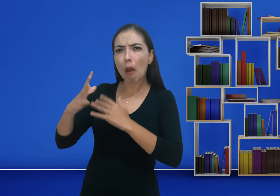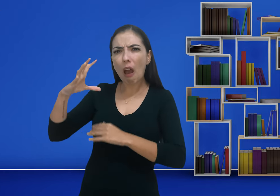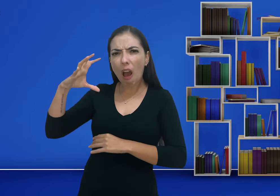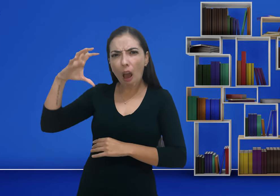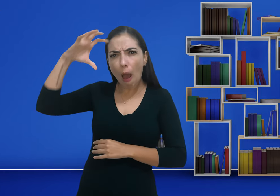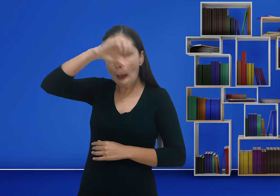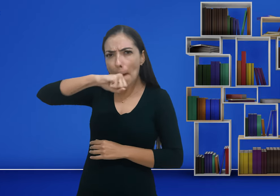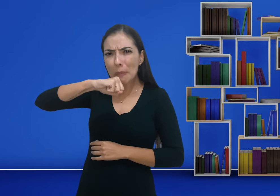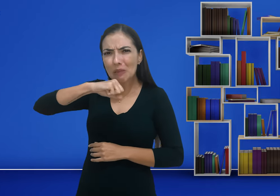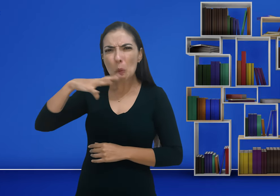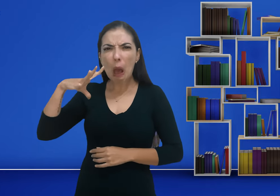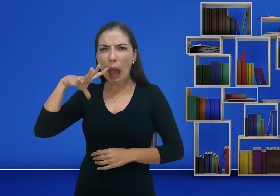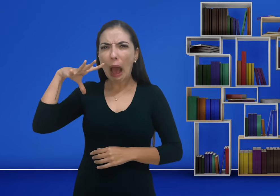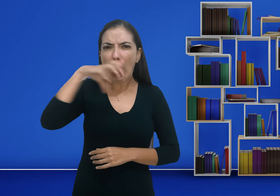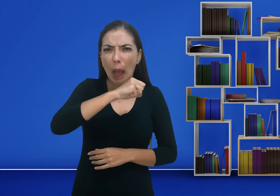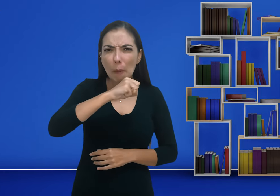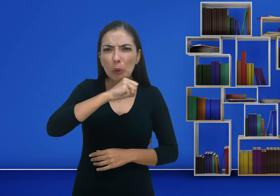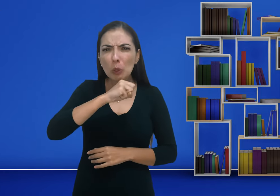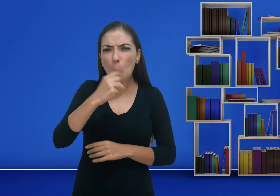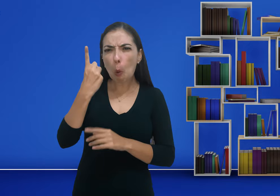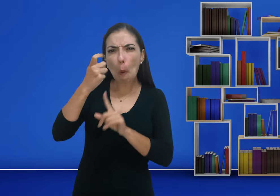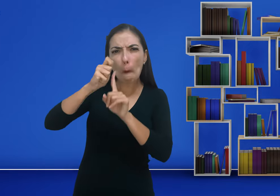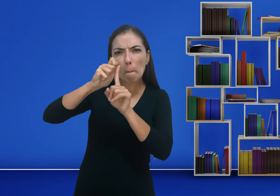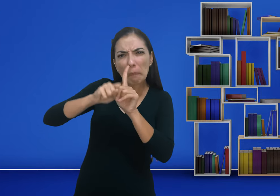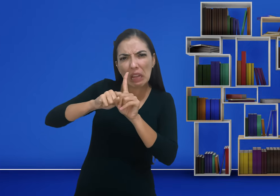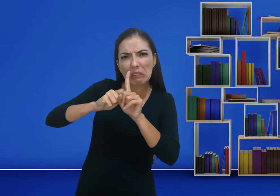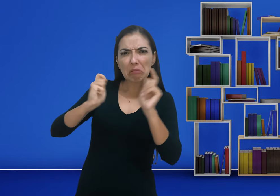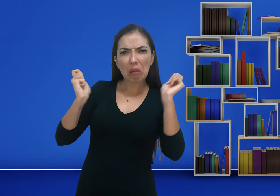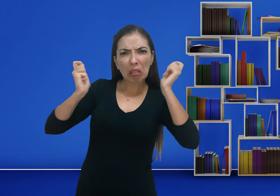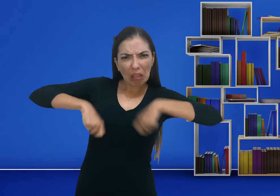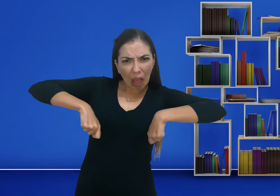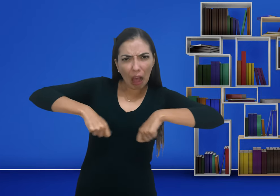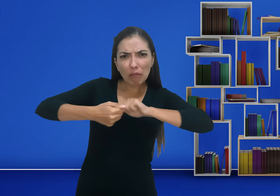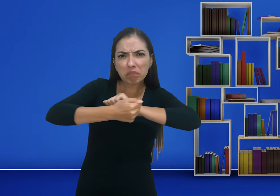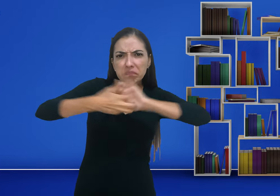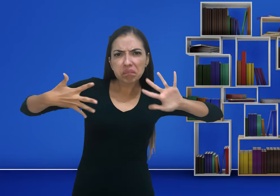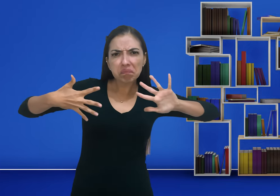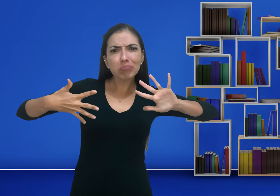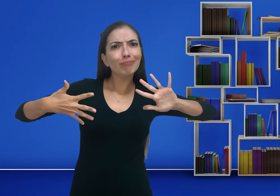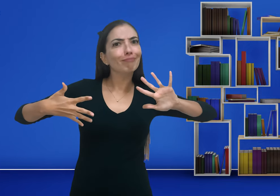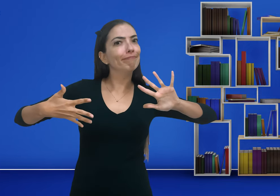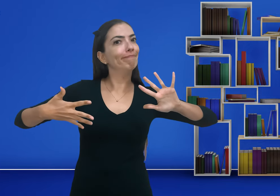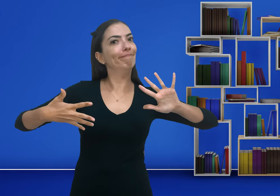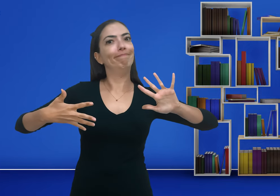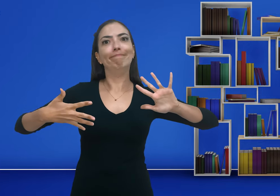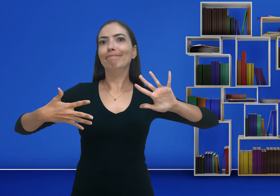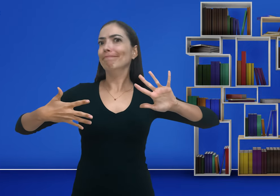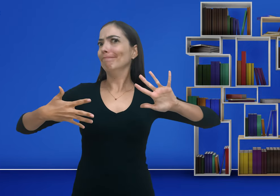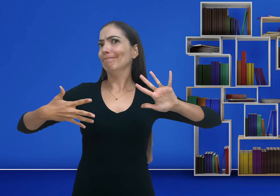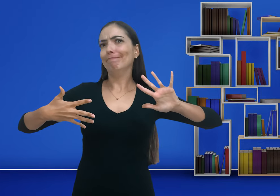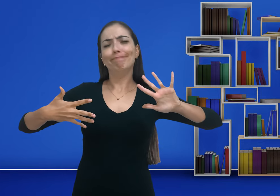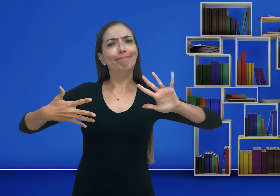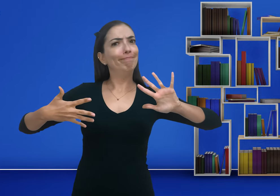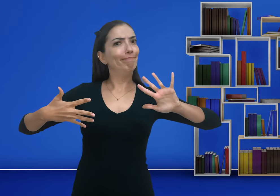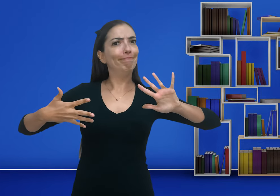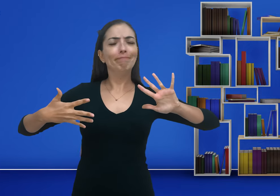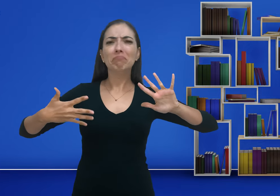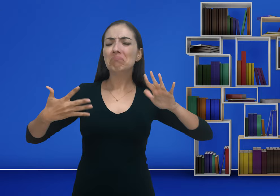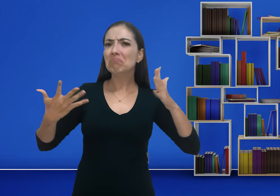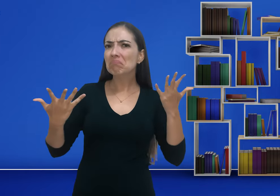Nós conseguiremos aprender Libras rapidamente em um mês? Nos tornaremos fluentes? Não mesmo.